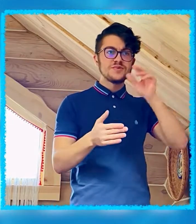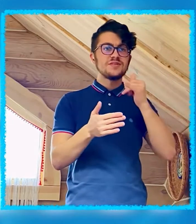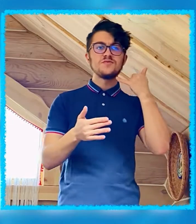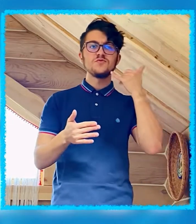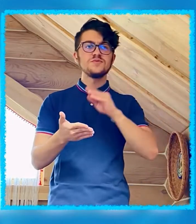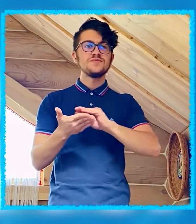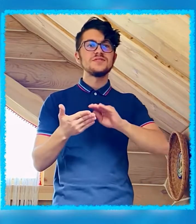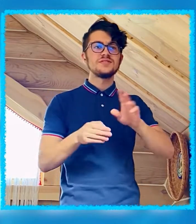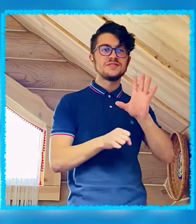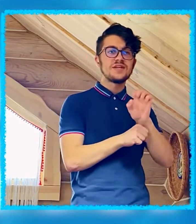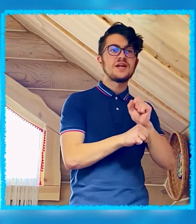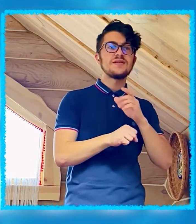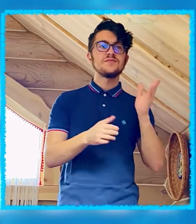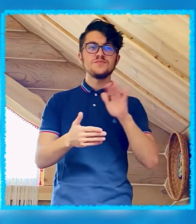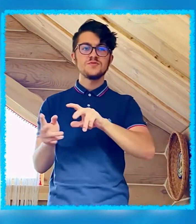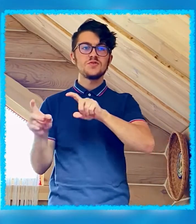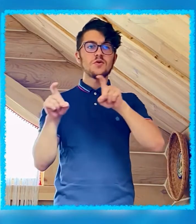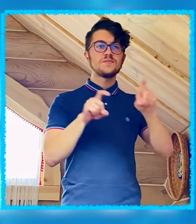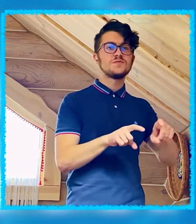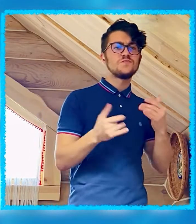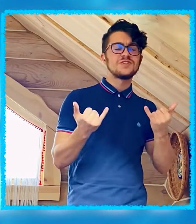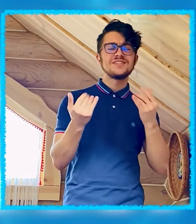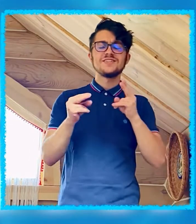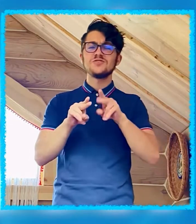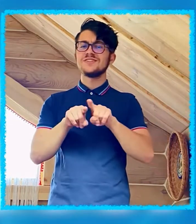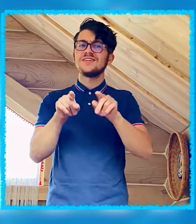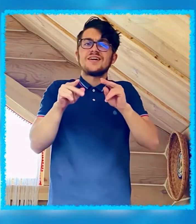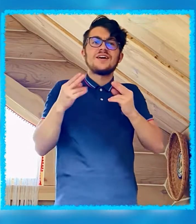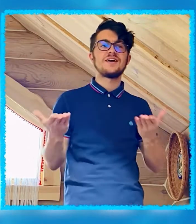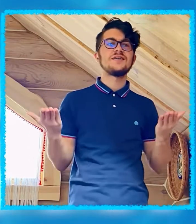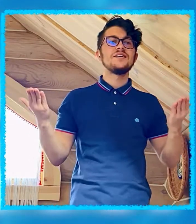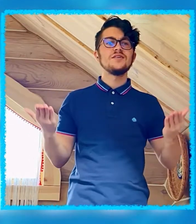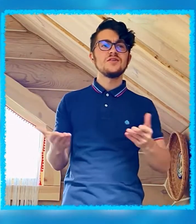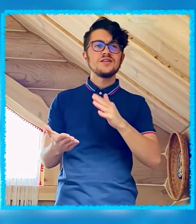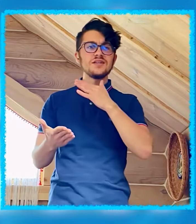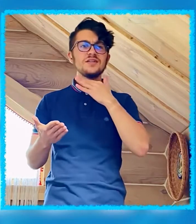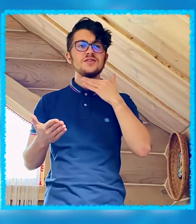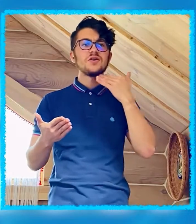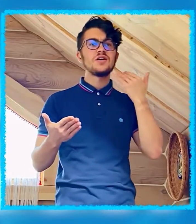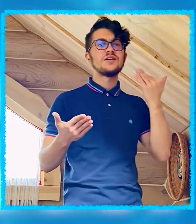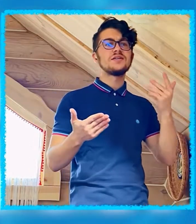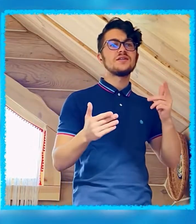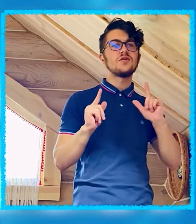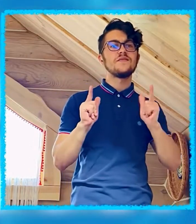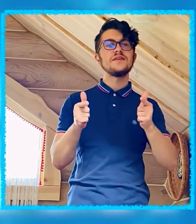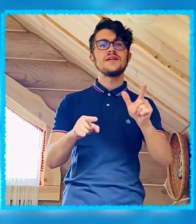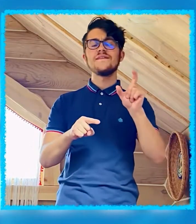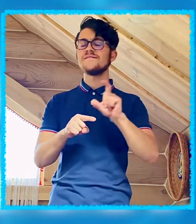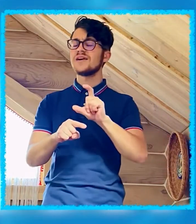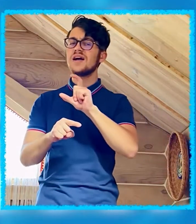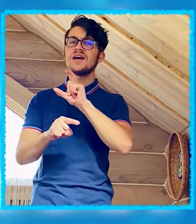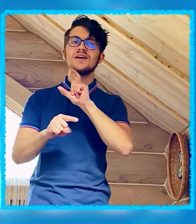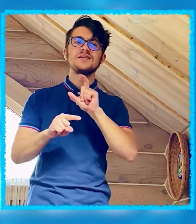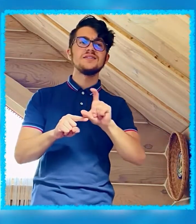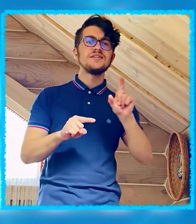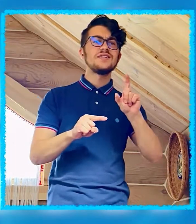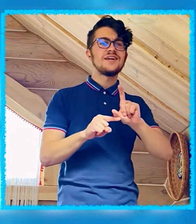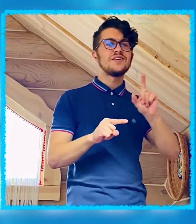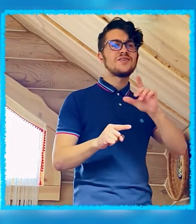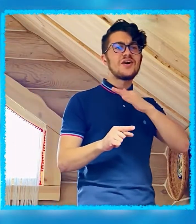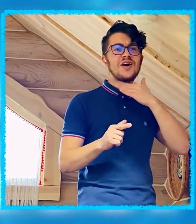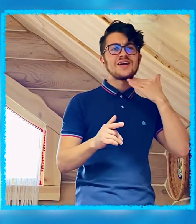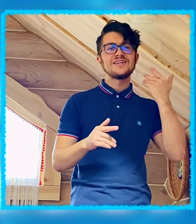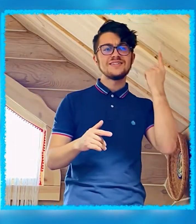Пиши мне в инстаграм Давай перенесем, сегодня точно никак Столько заготовленных фраз